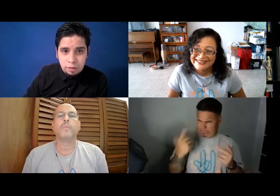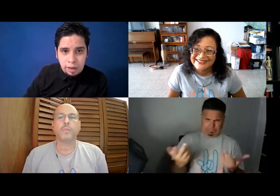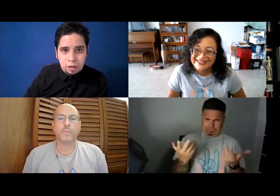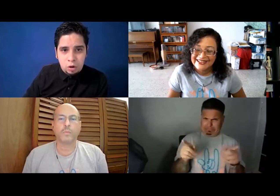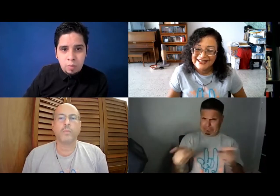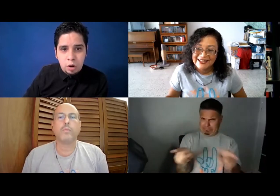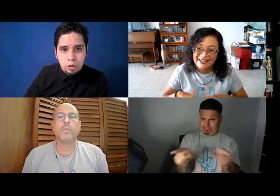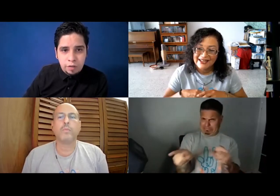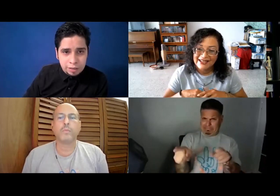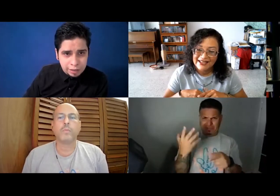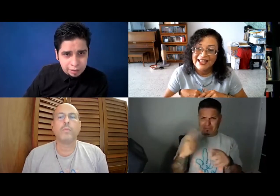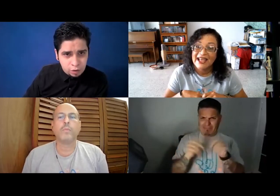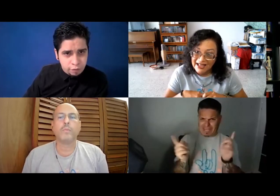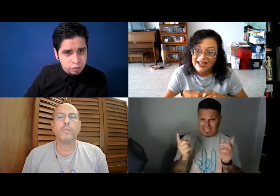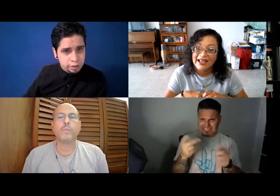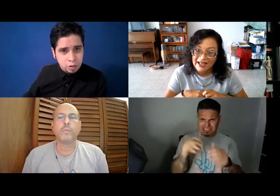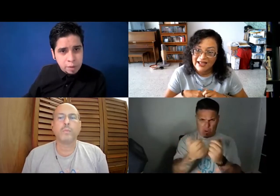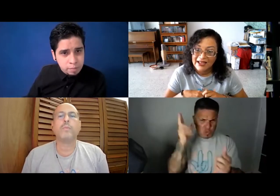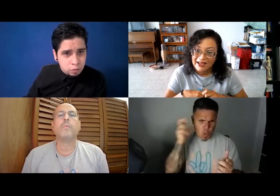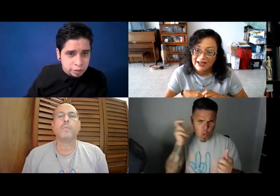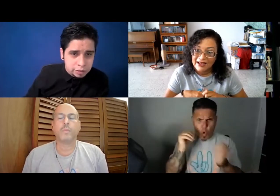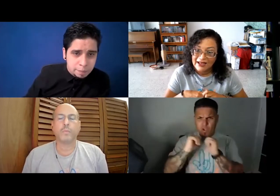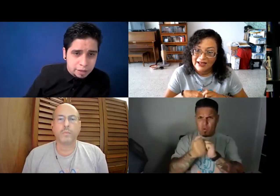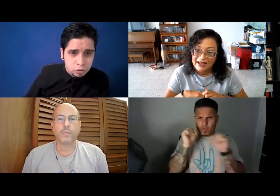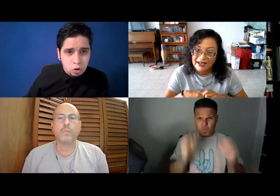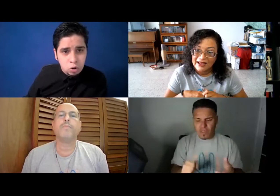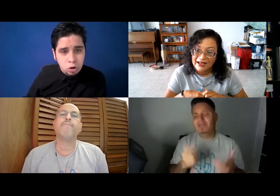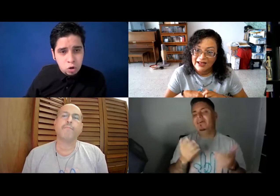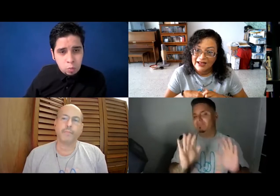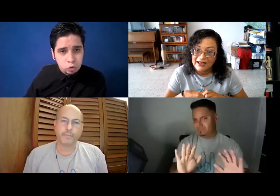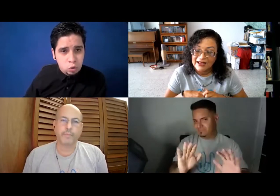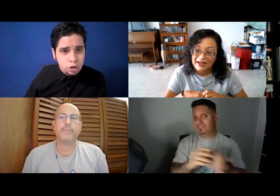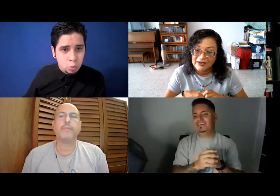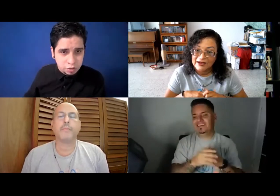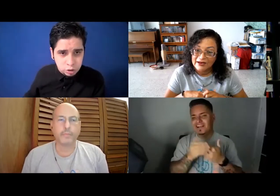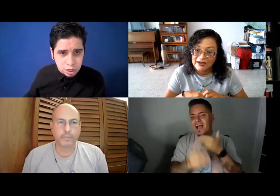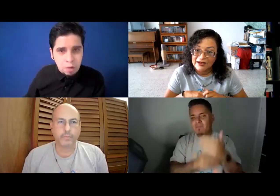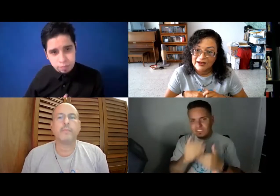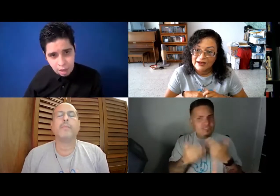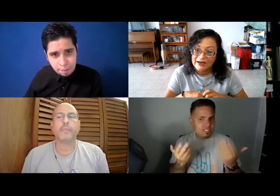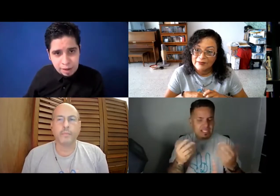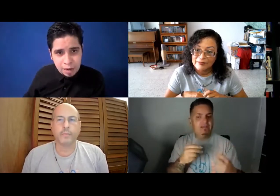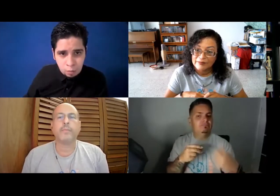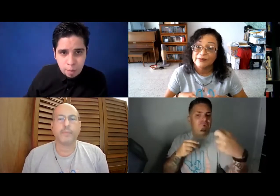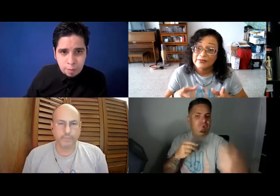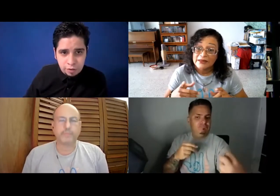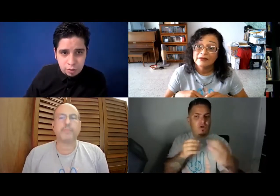que el rol es un poquito diferente, la gente se confunde, que es lo mismo ser intérprete de sordos, ¿cómo tú escuchas? ¿Cómo tú haces tu trabajo? Déjame explicarle cómo es el proceso, ¿verdad?